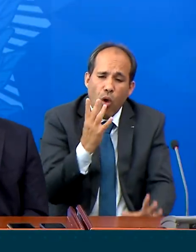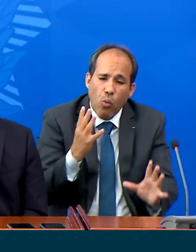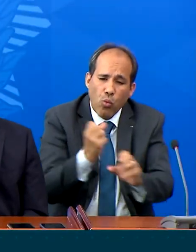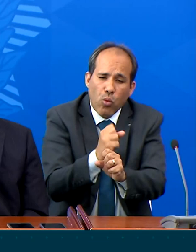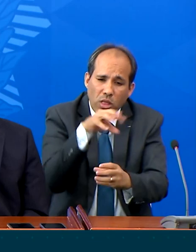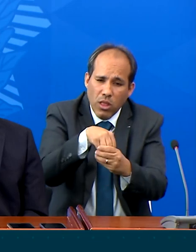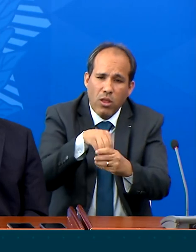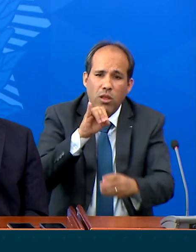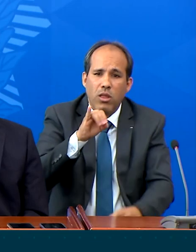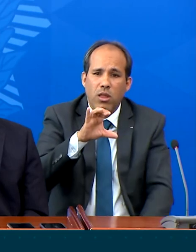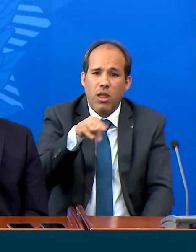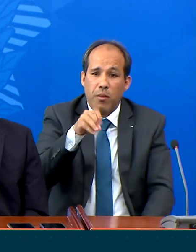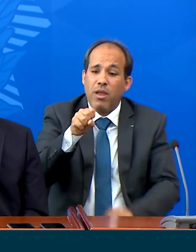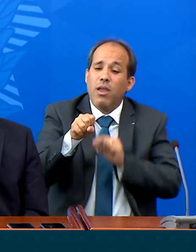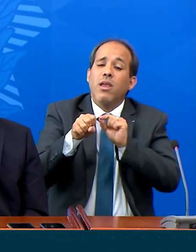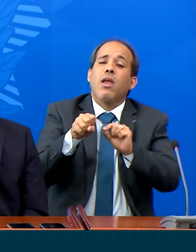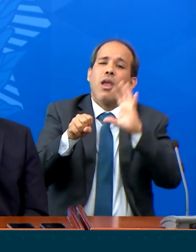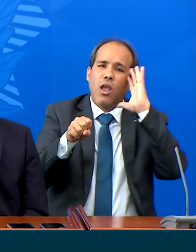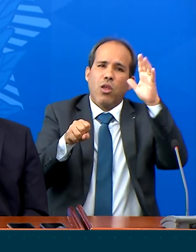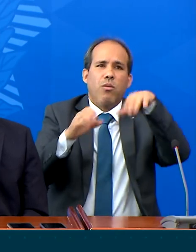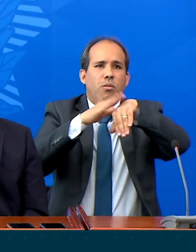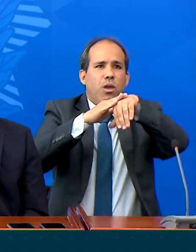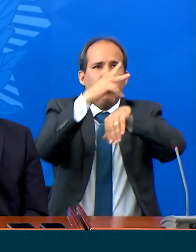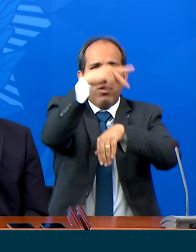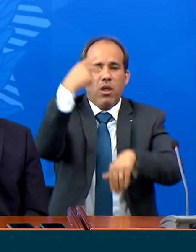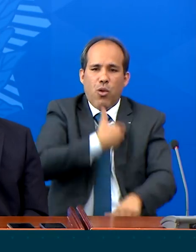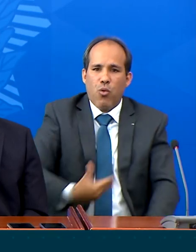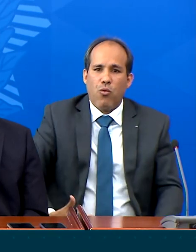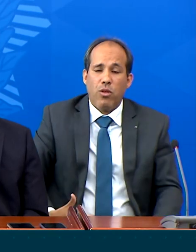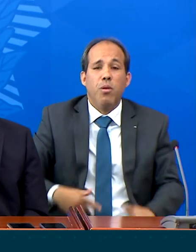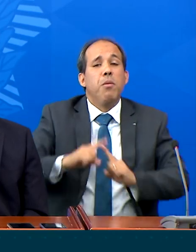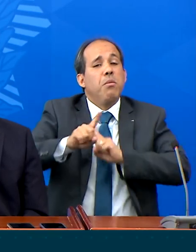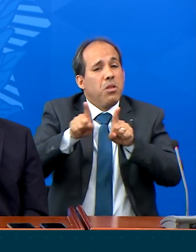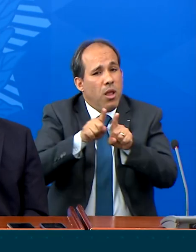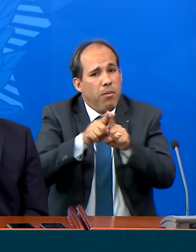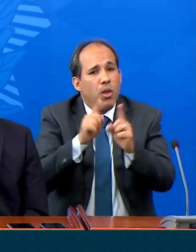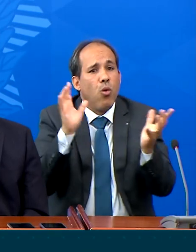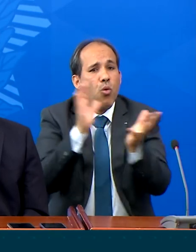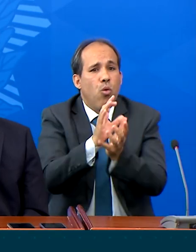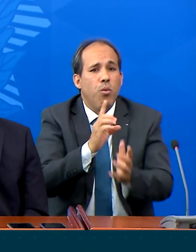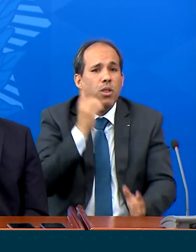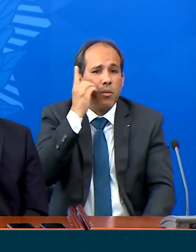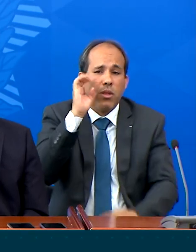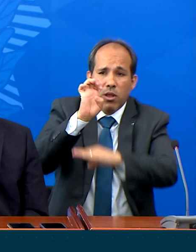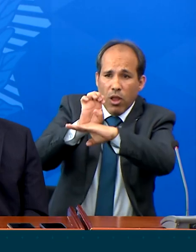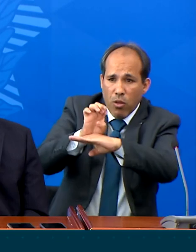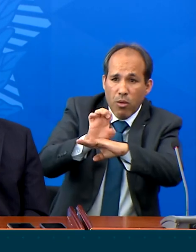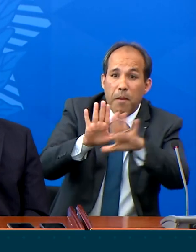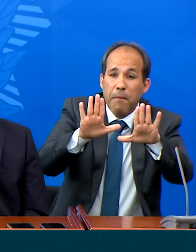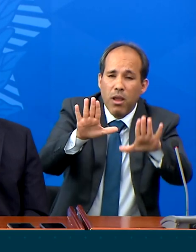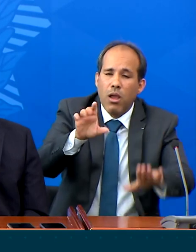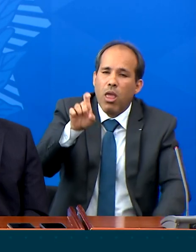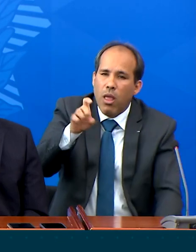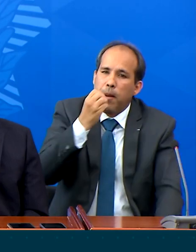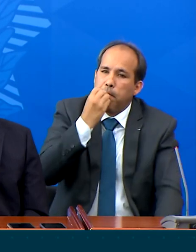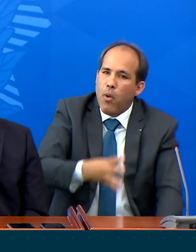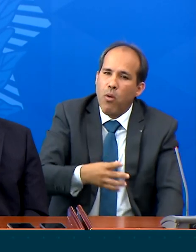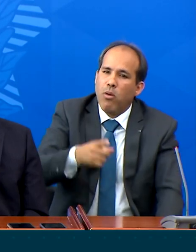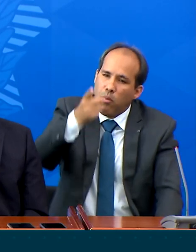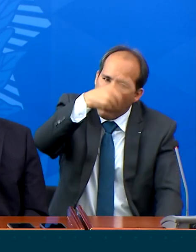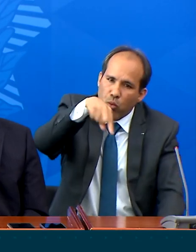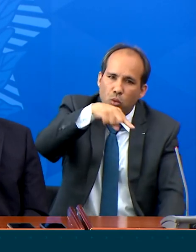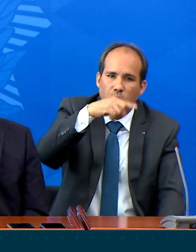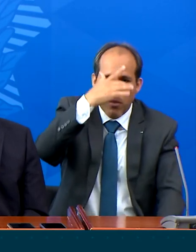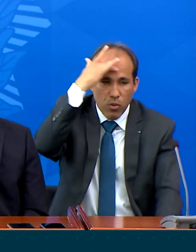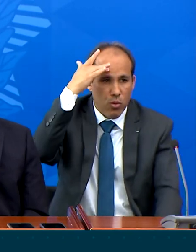ICMS. Quem decide é o governador com a sua respectiva Assembleia Legislativa. Agora, seria bom para todos nós, todos os brasileiros,